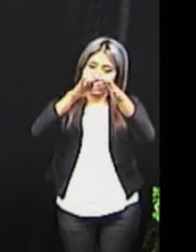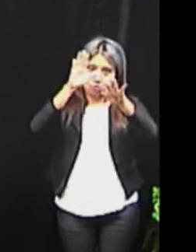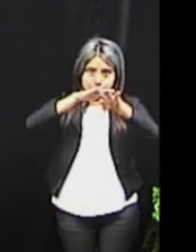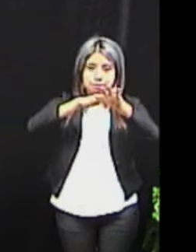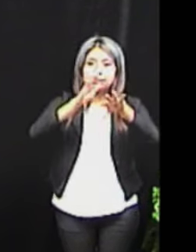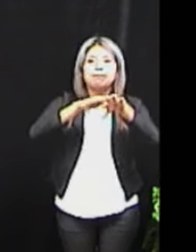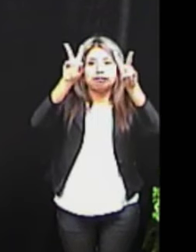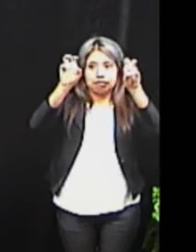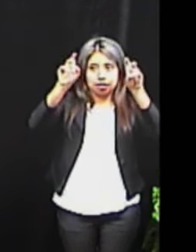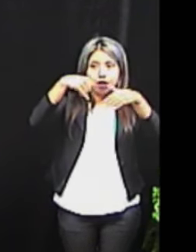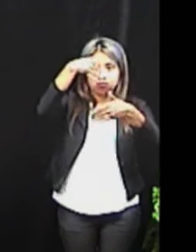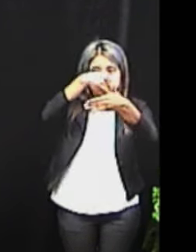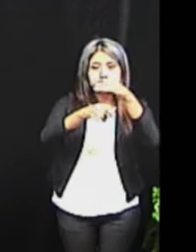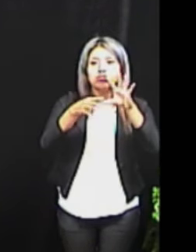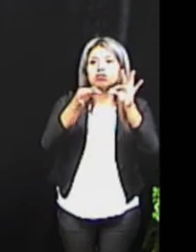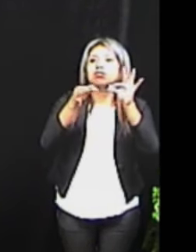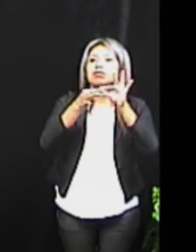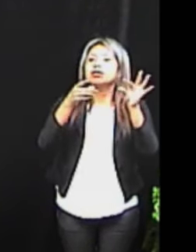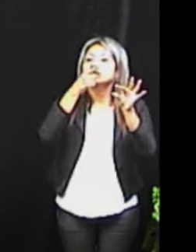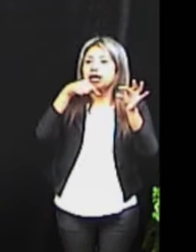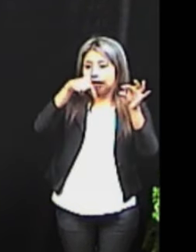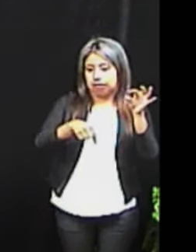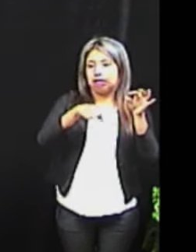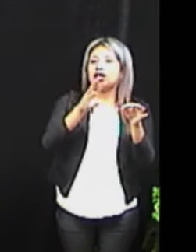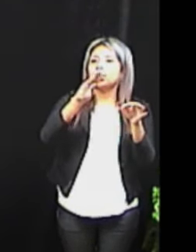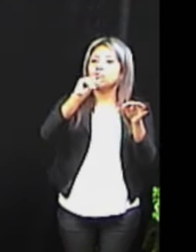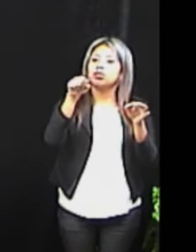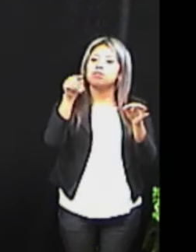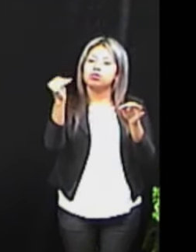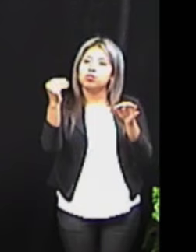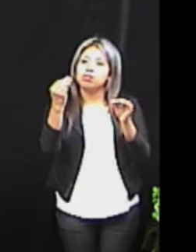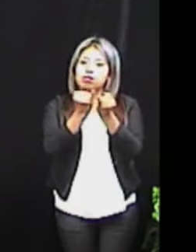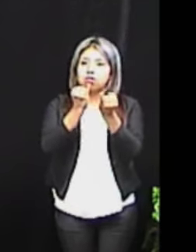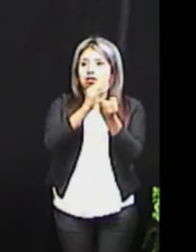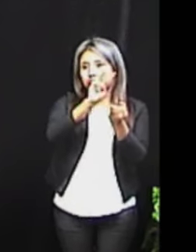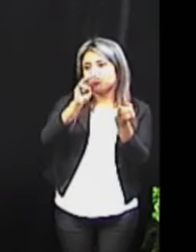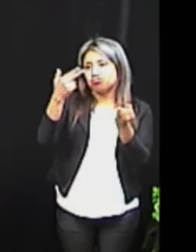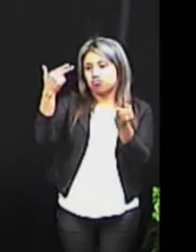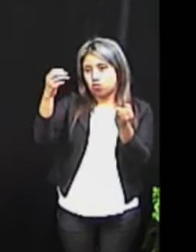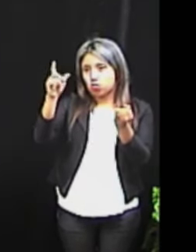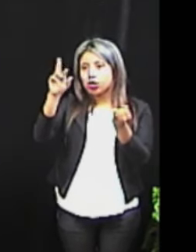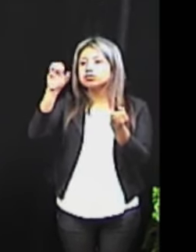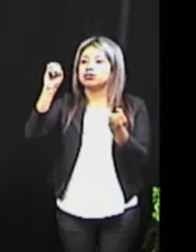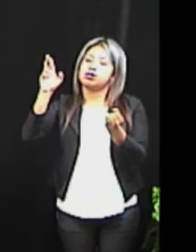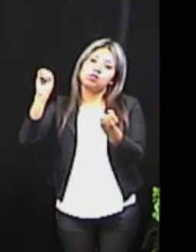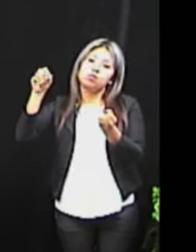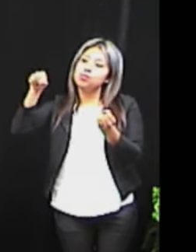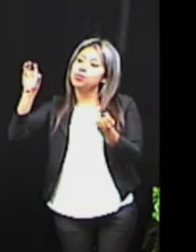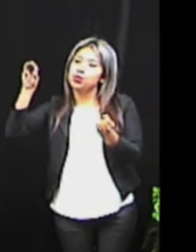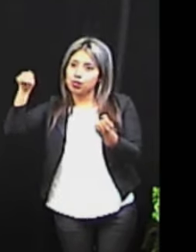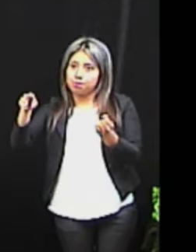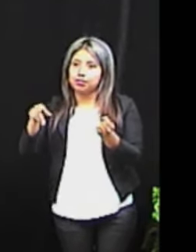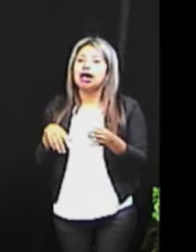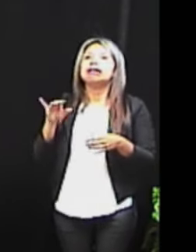para Todos por la 90.9 Más Music y en Horacero.com. Sí, vamos a estar con ustedes y